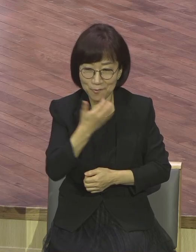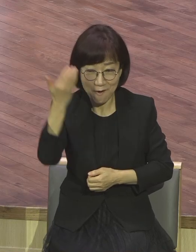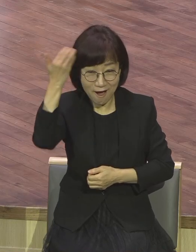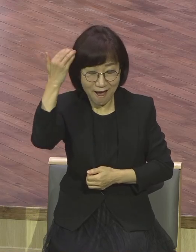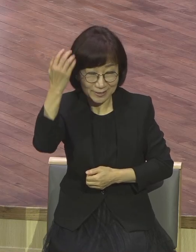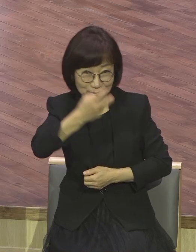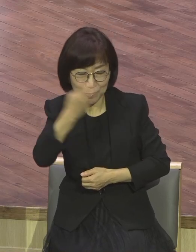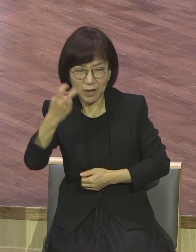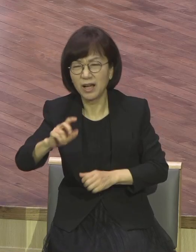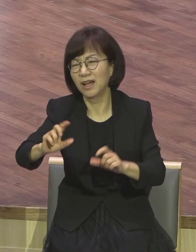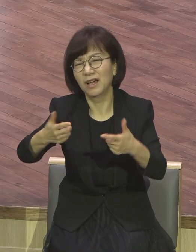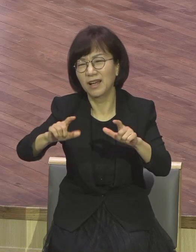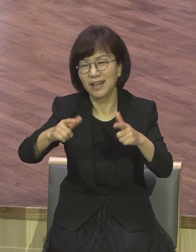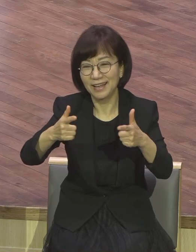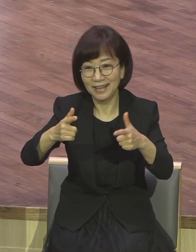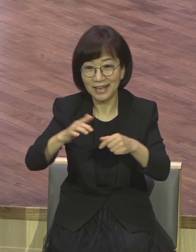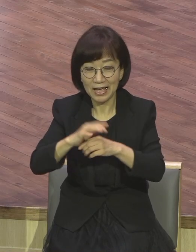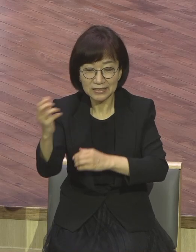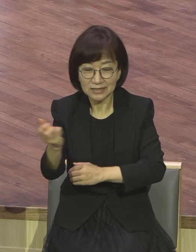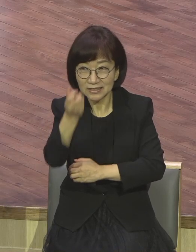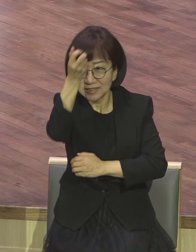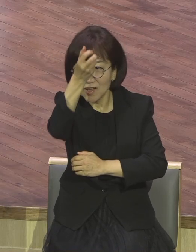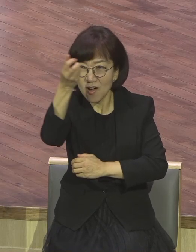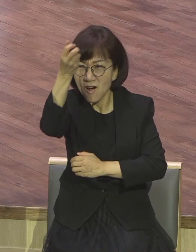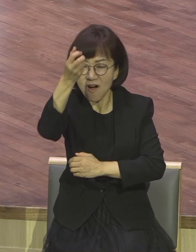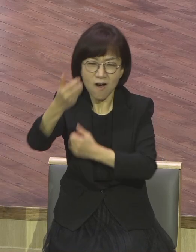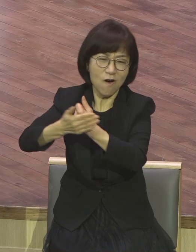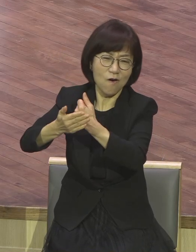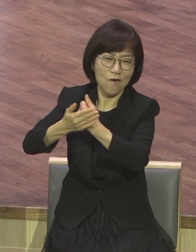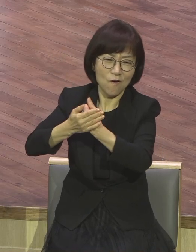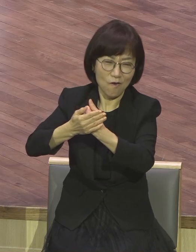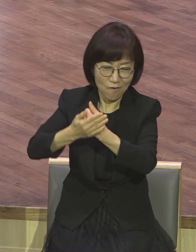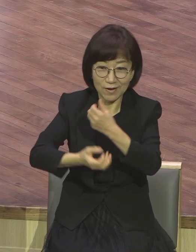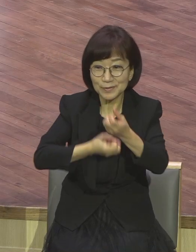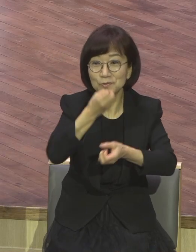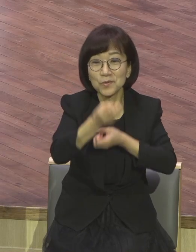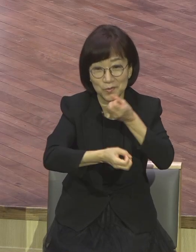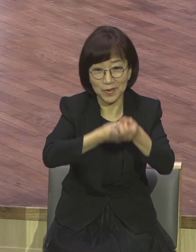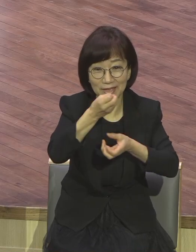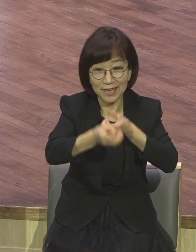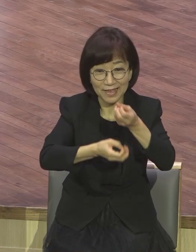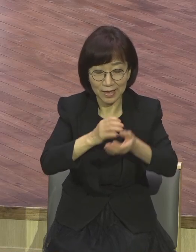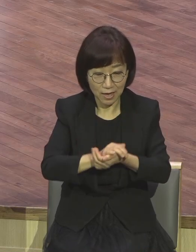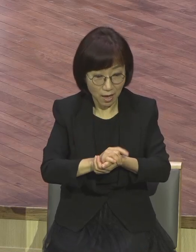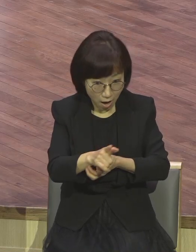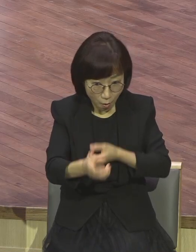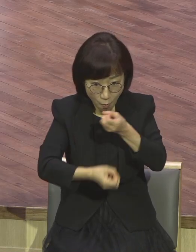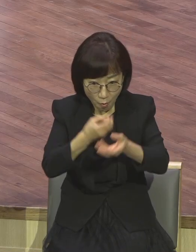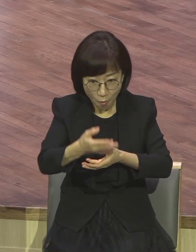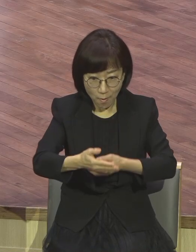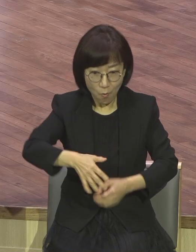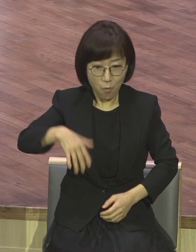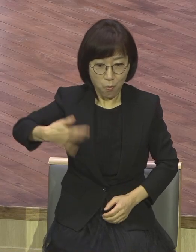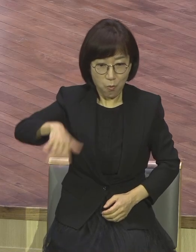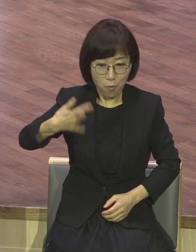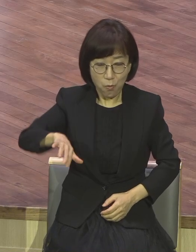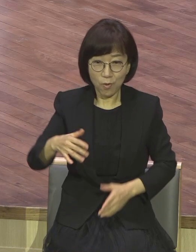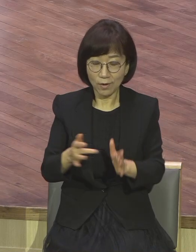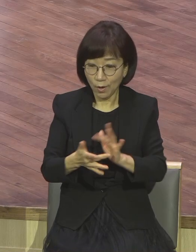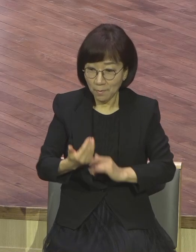감동되어서 순간적으로 쓰임 받았는데 이 고백이 중요하기 때문에 예수님이 깜짝을 충격받았어요.